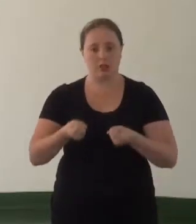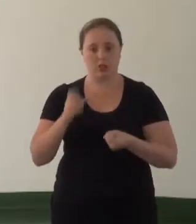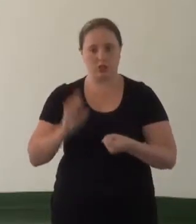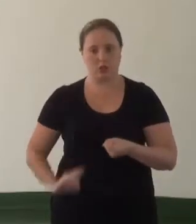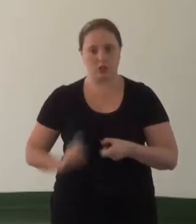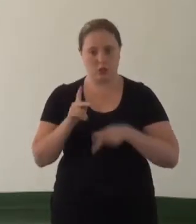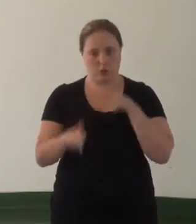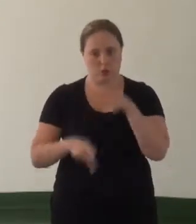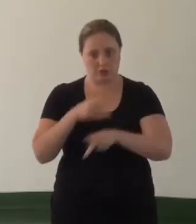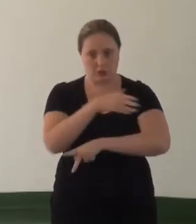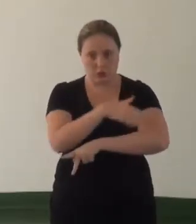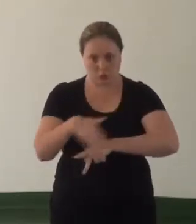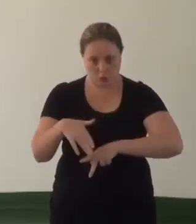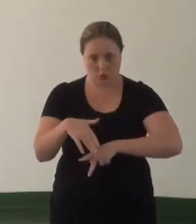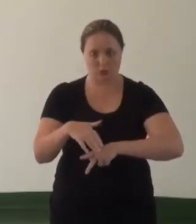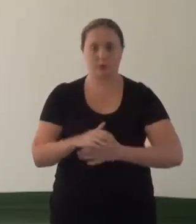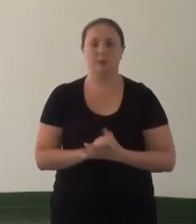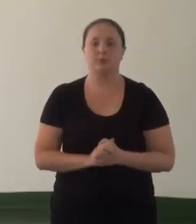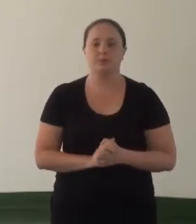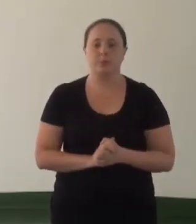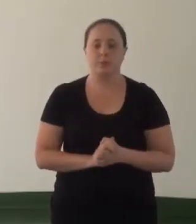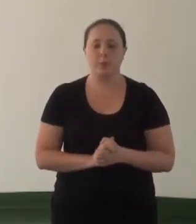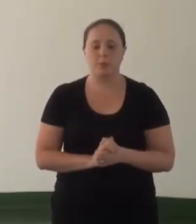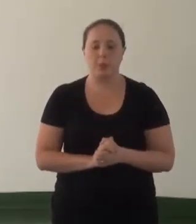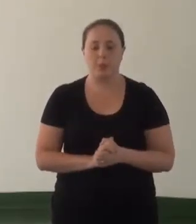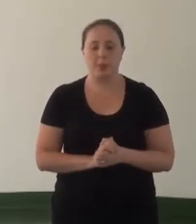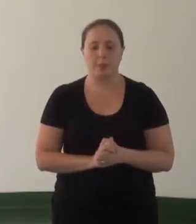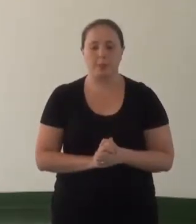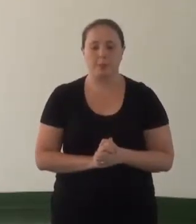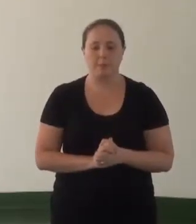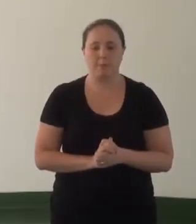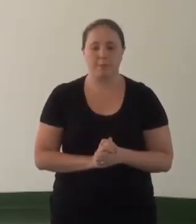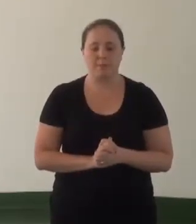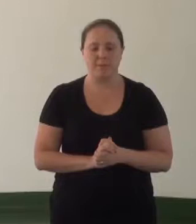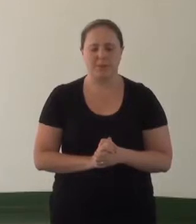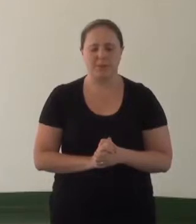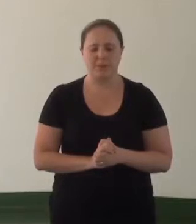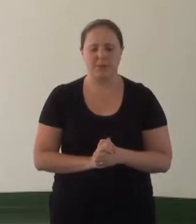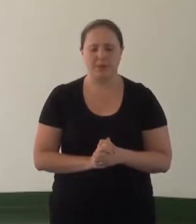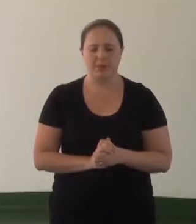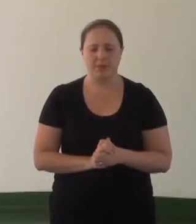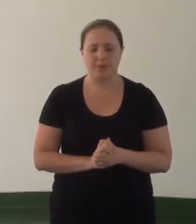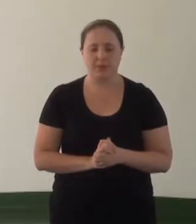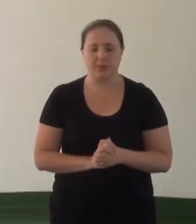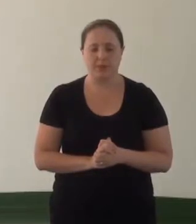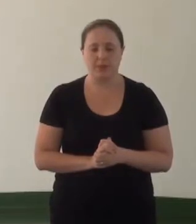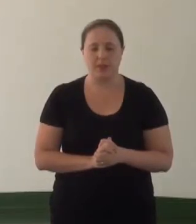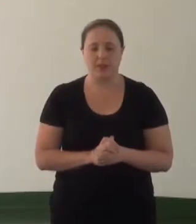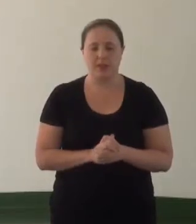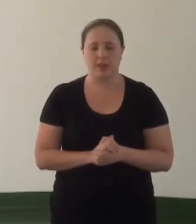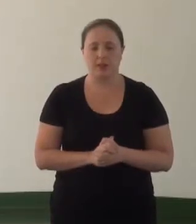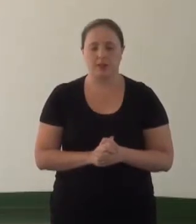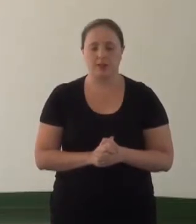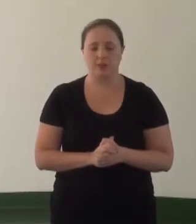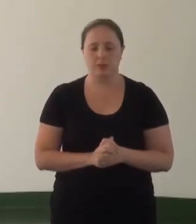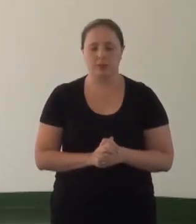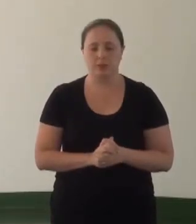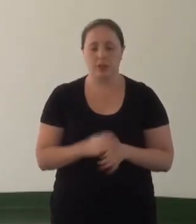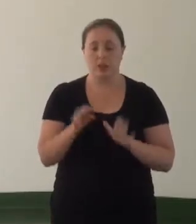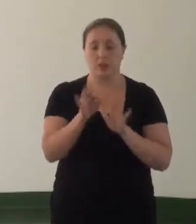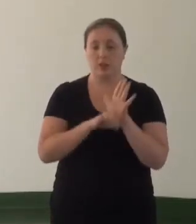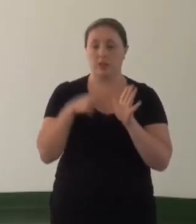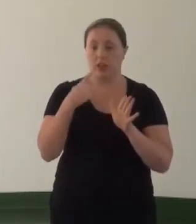rua, onde a demanda não justificar constar expressamente da descrição das atribuições das promotorias existentes